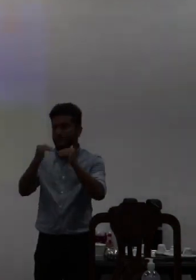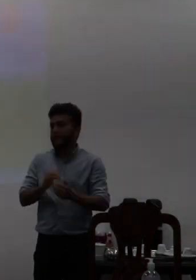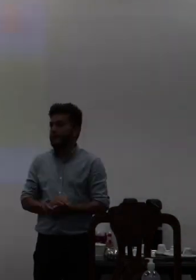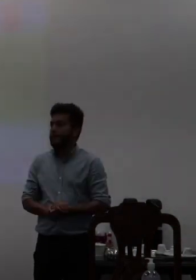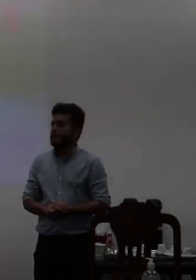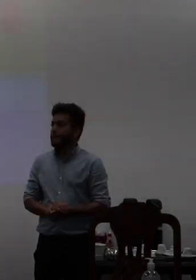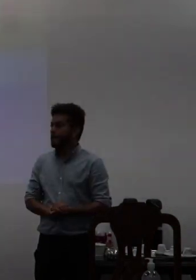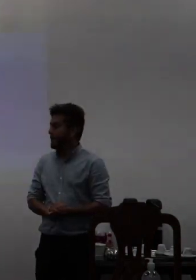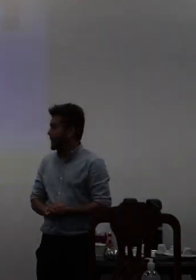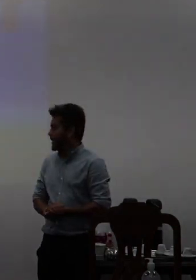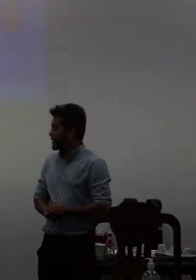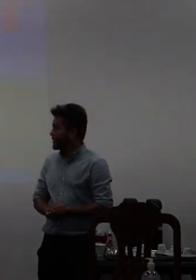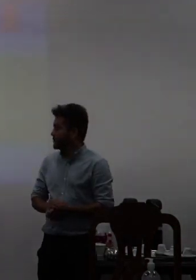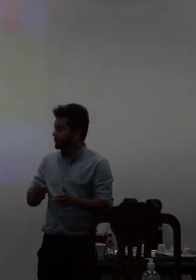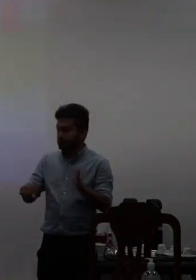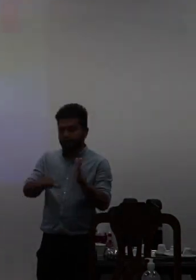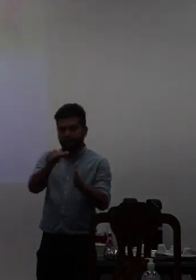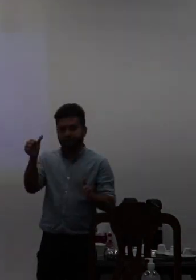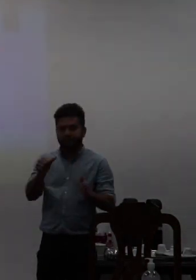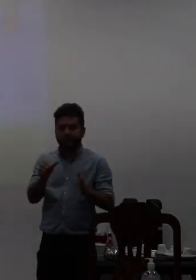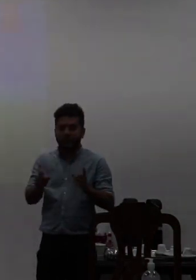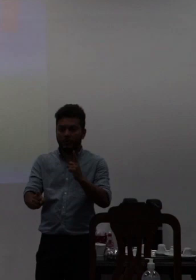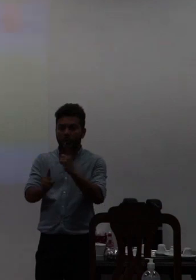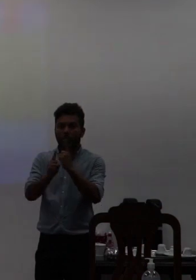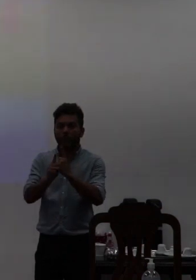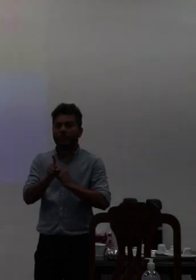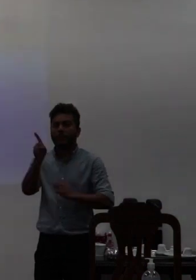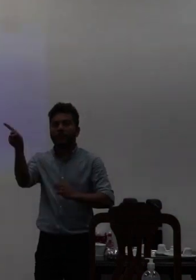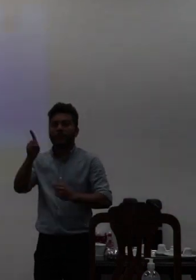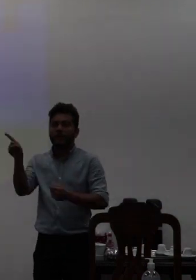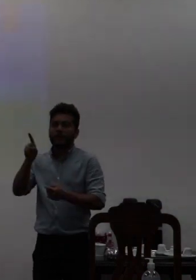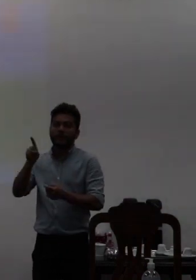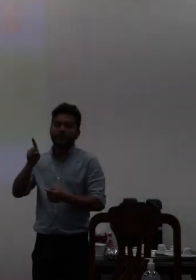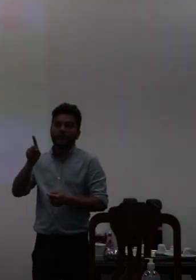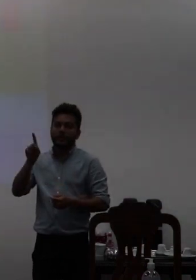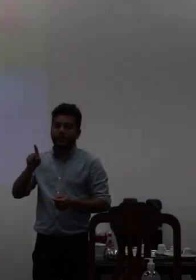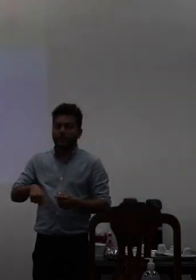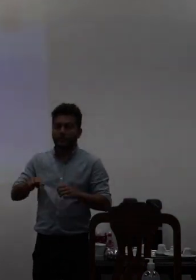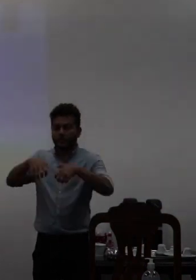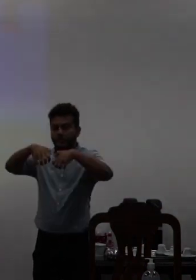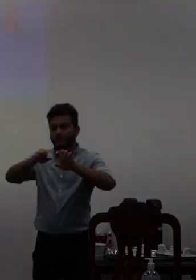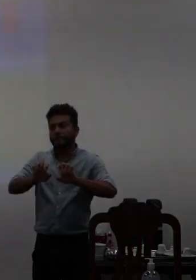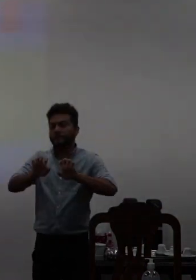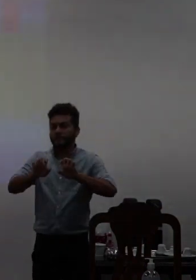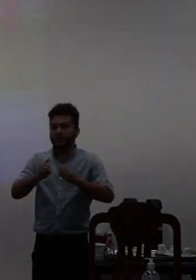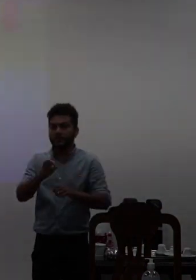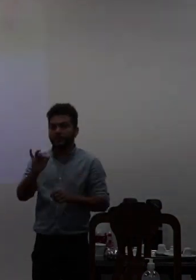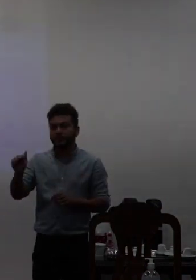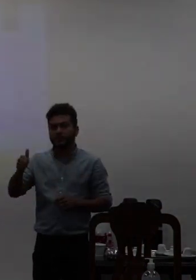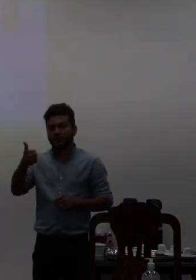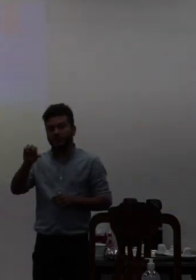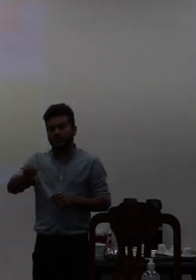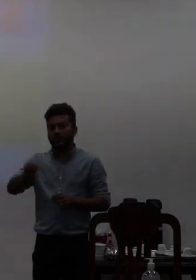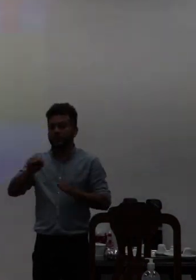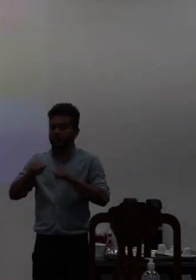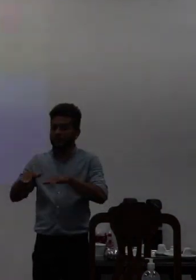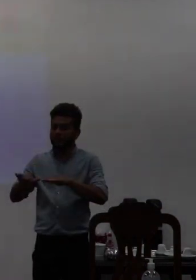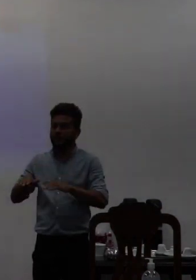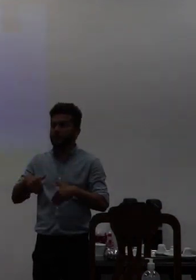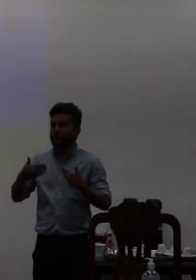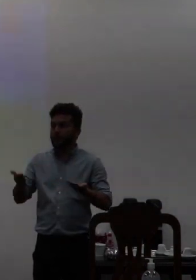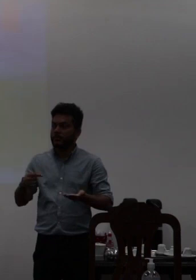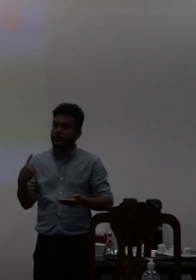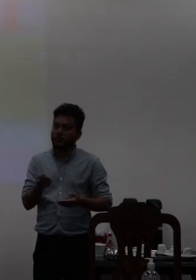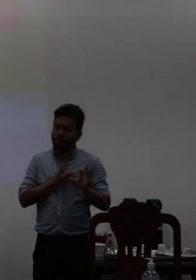primeiro encontro foi lá no CFP foi dia 19 de setembro então assim nós